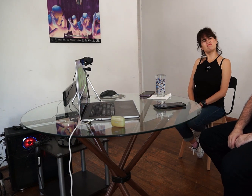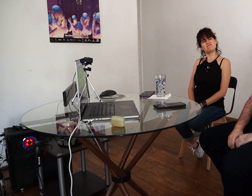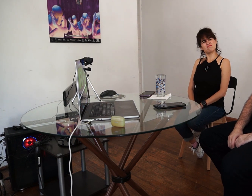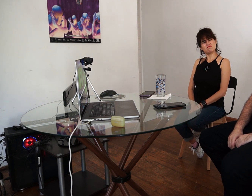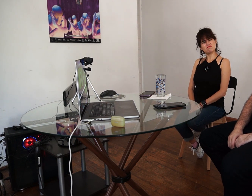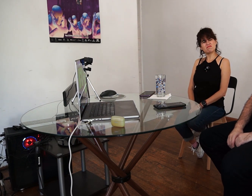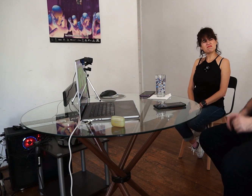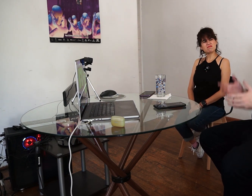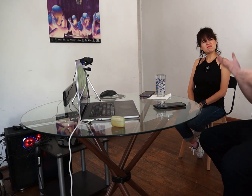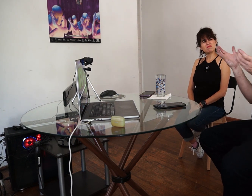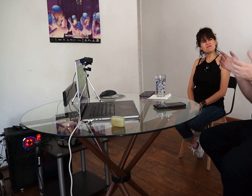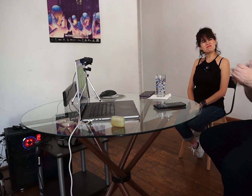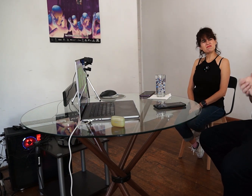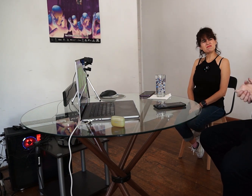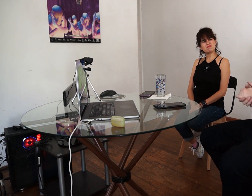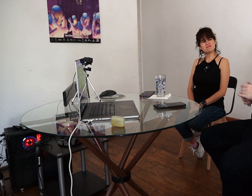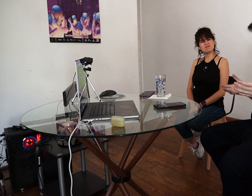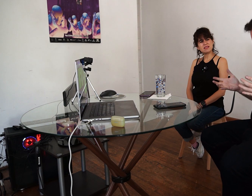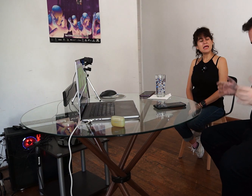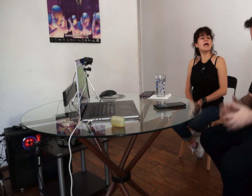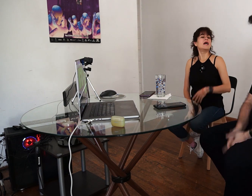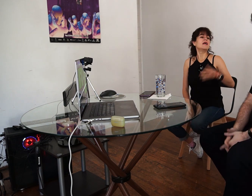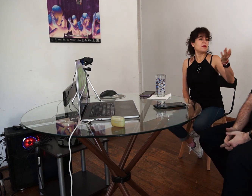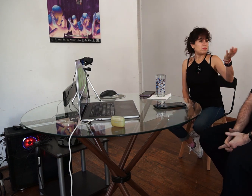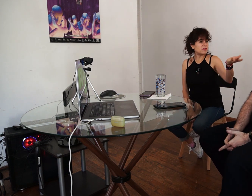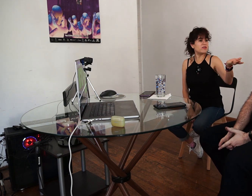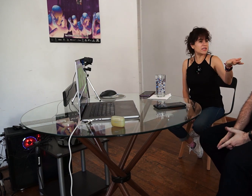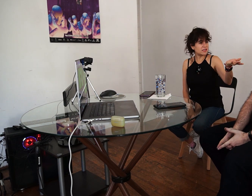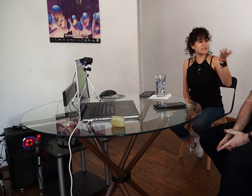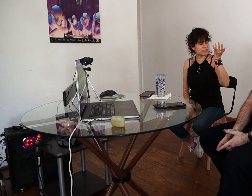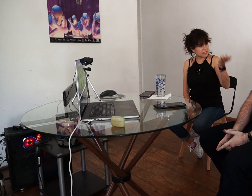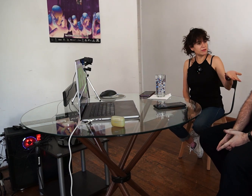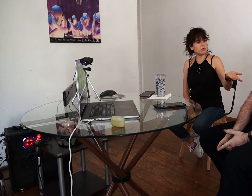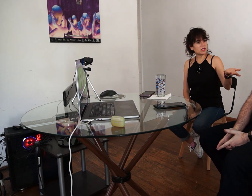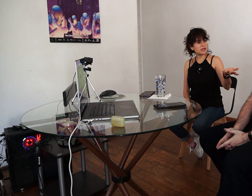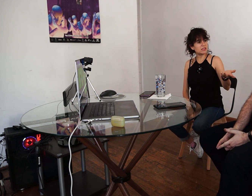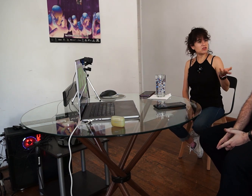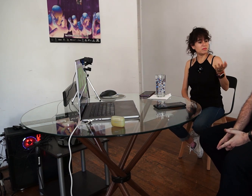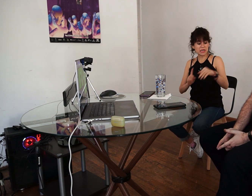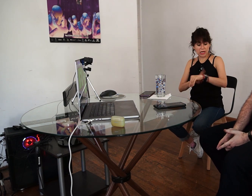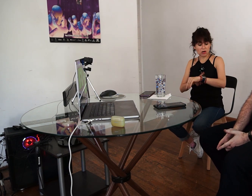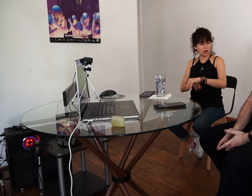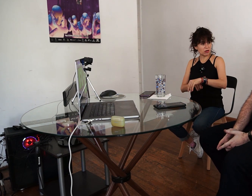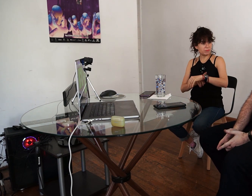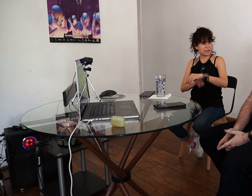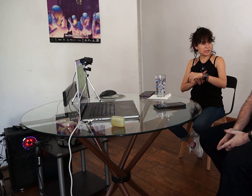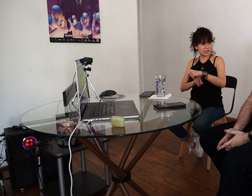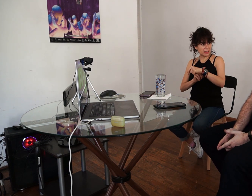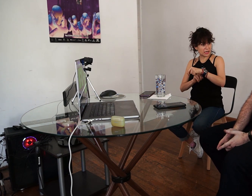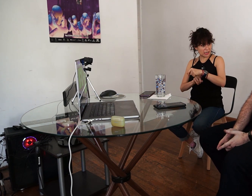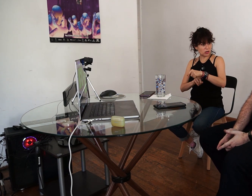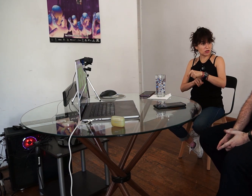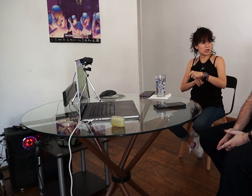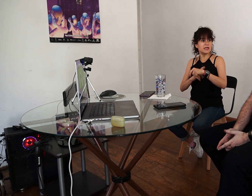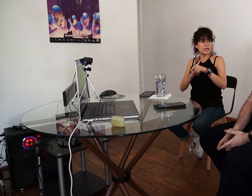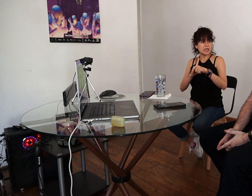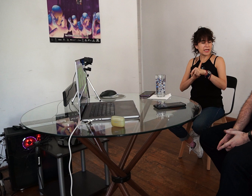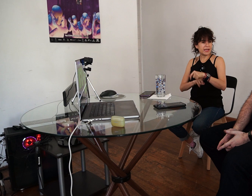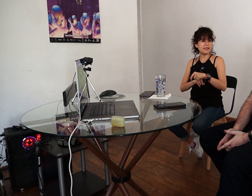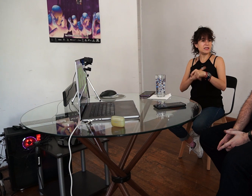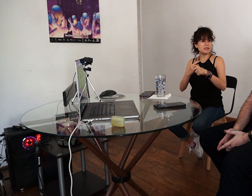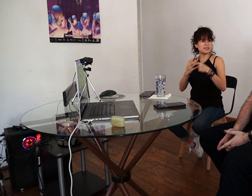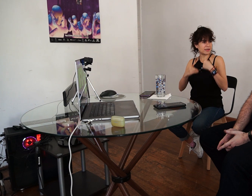buen día. ¿Te habrá afectado, no sé, el cambio de horario? ¿Qué crees que haya sido? Pues fíjate que sí, porque de hecho mi reloj, el reloj,